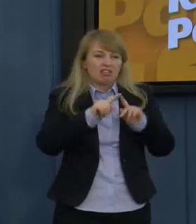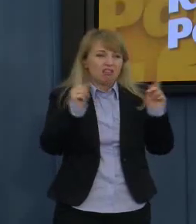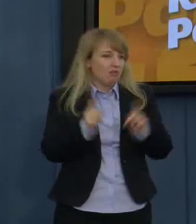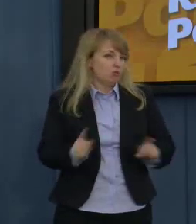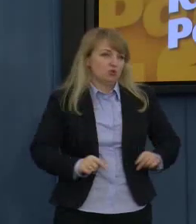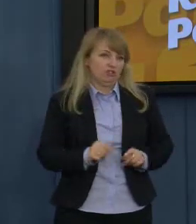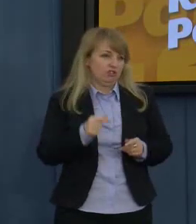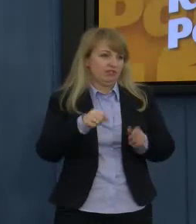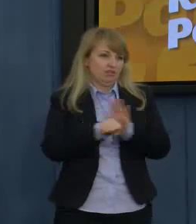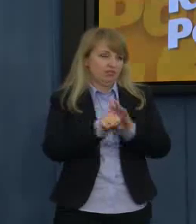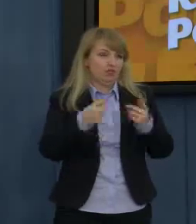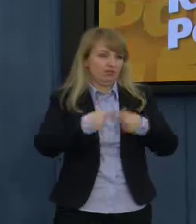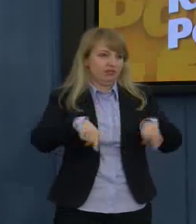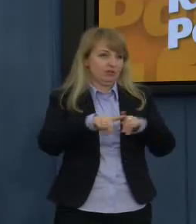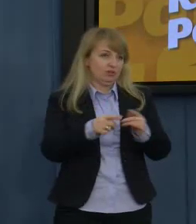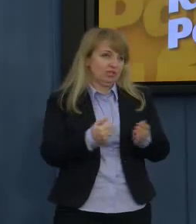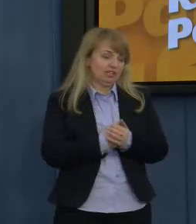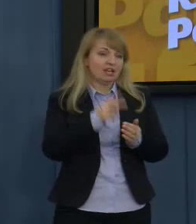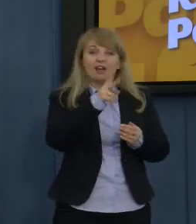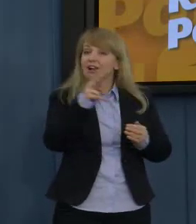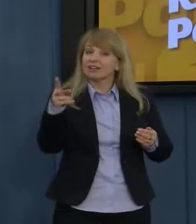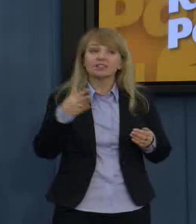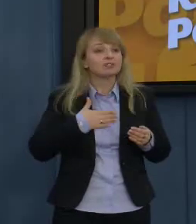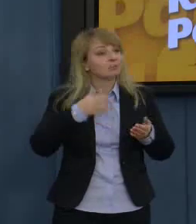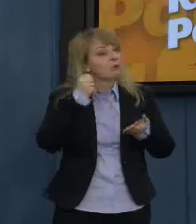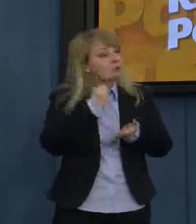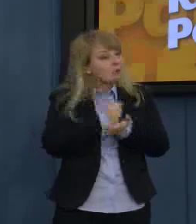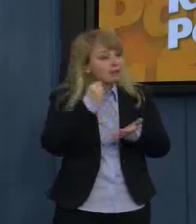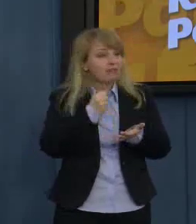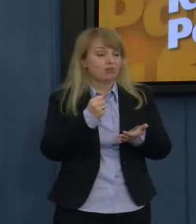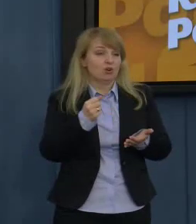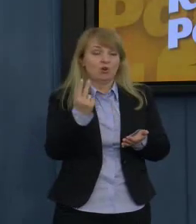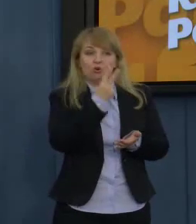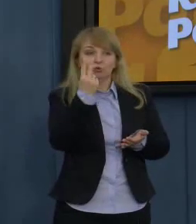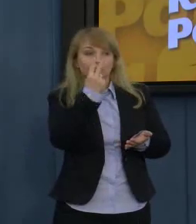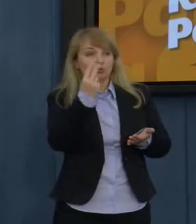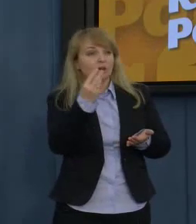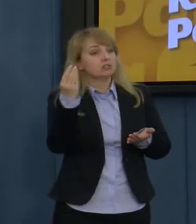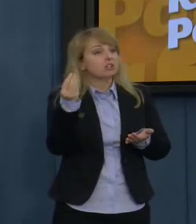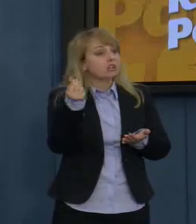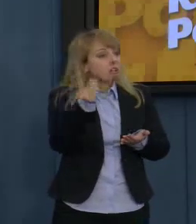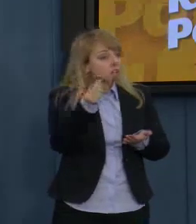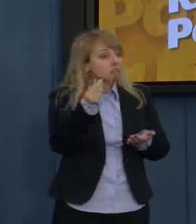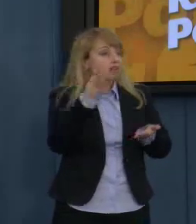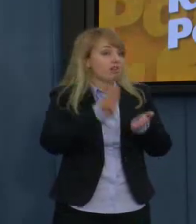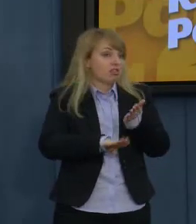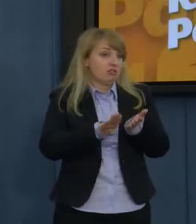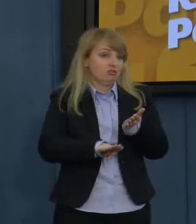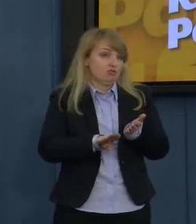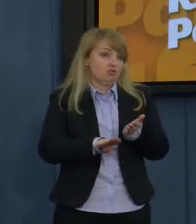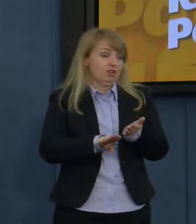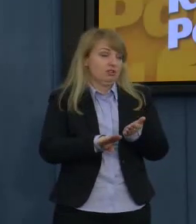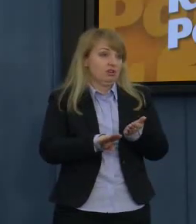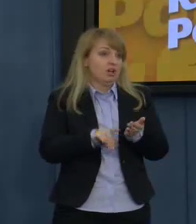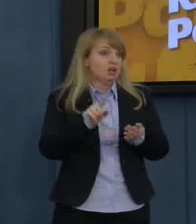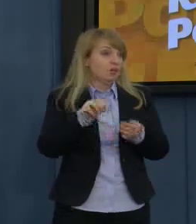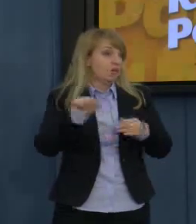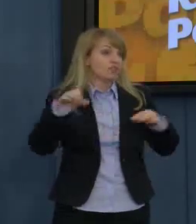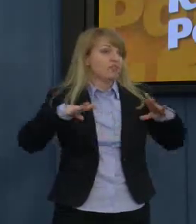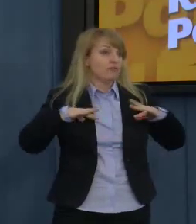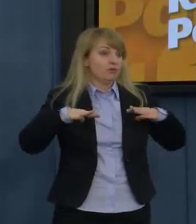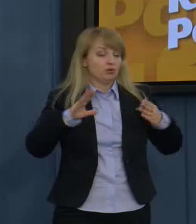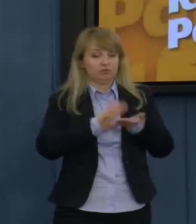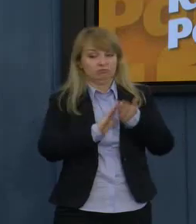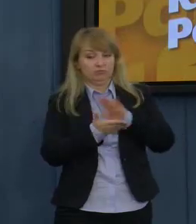nas powinien mieć prawo, nam kręcz powinien szukać ceny najniższej. No na tym opiera się wolny rynek. On działa dobrze tylko wtedy, kiedy jest konkurencja.